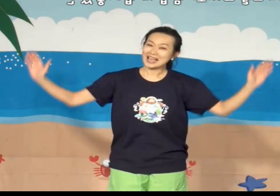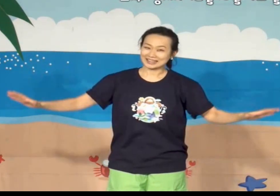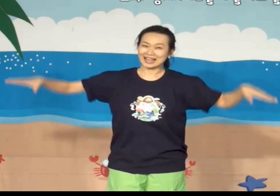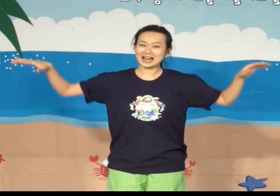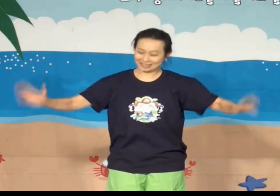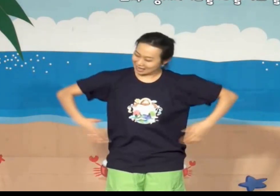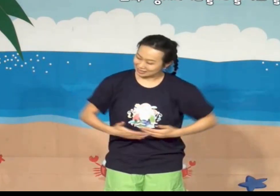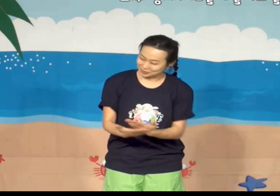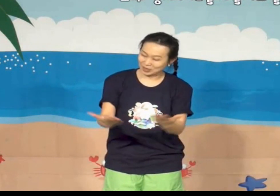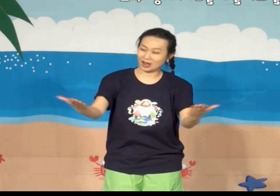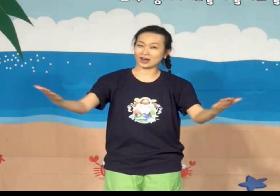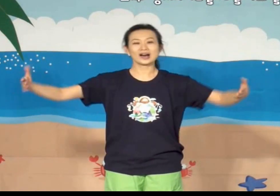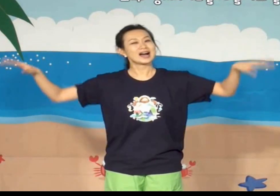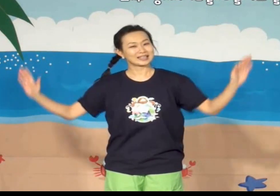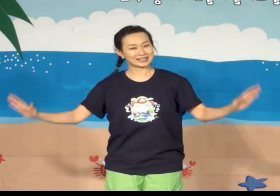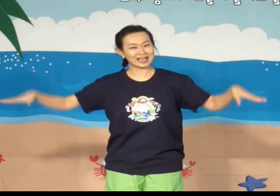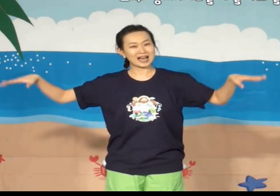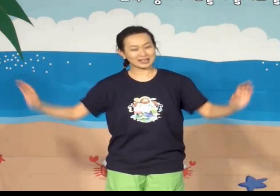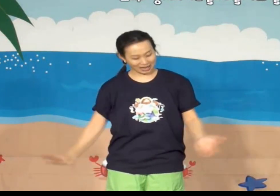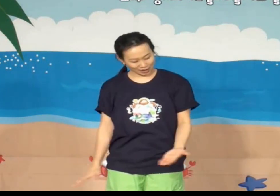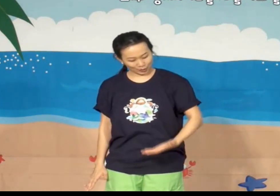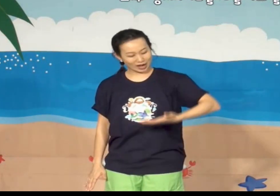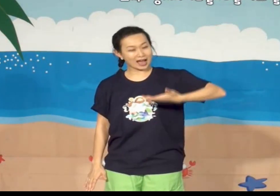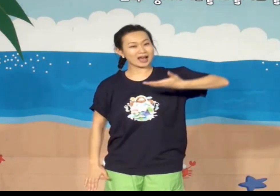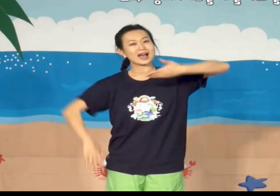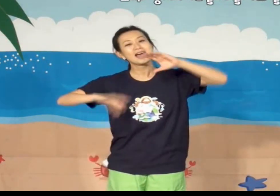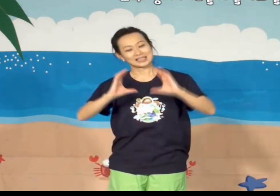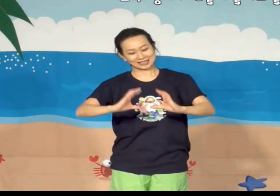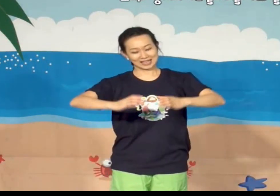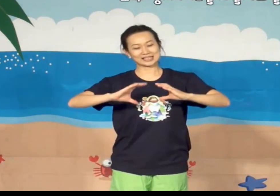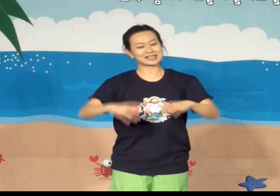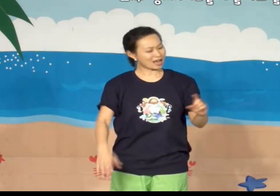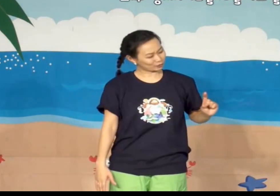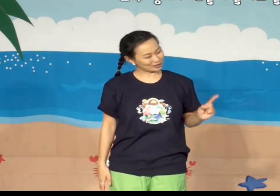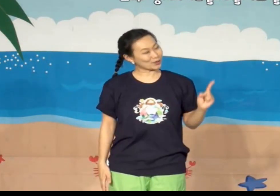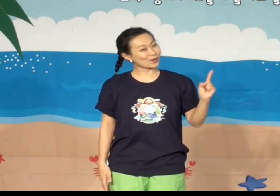날개를 펴 날아올라 세상 위로